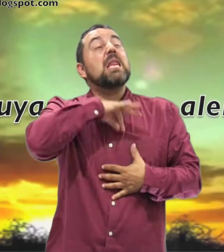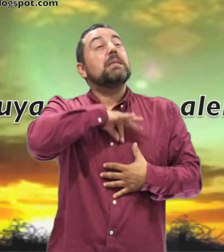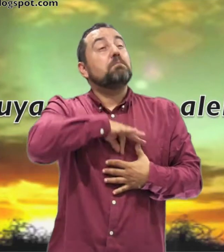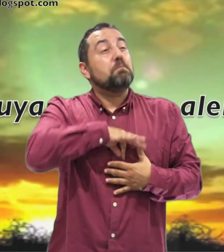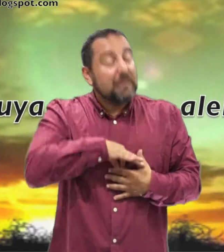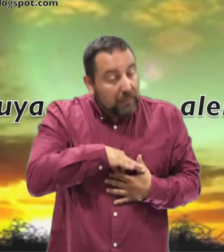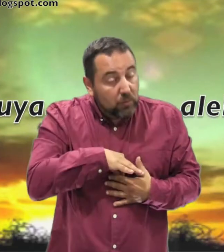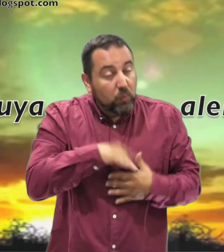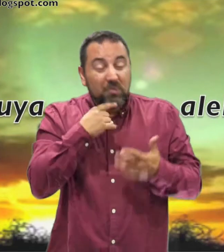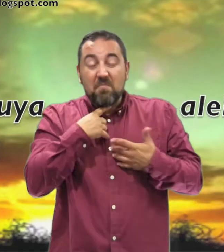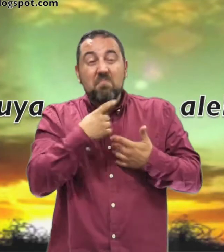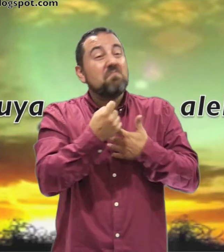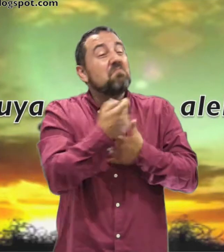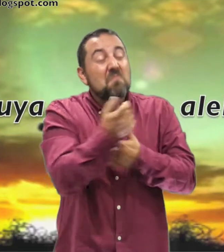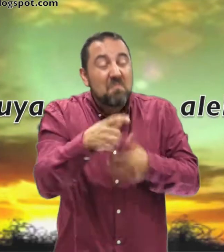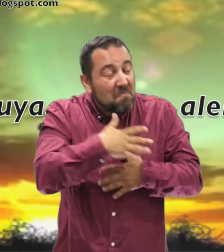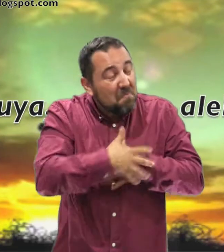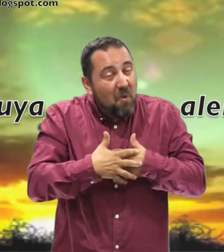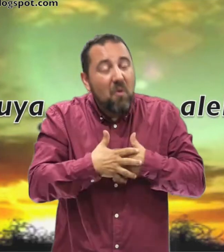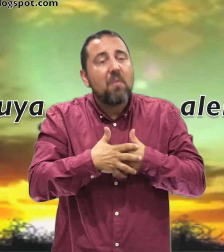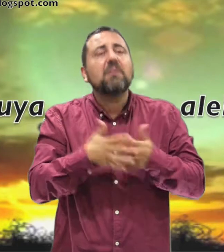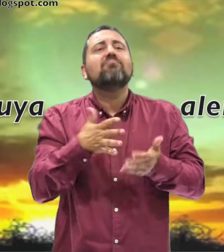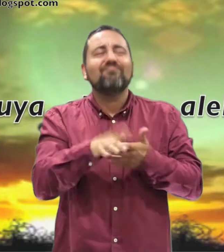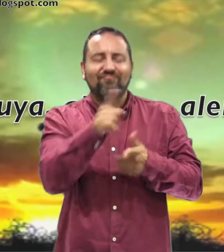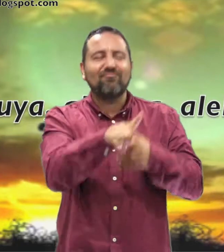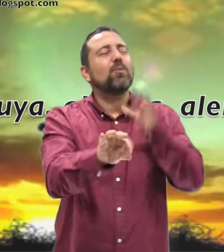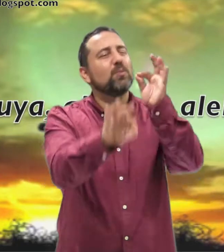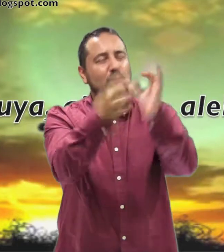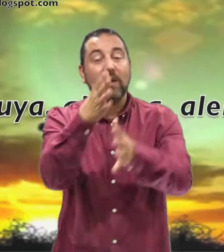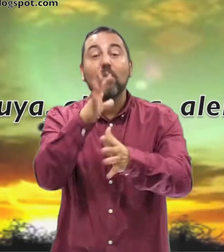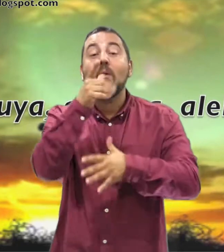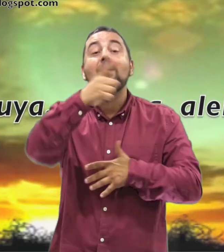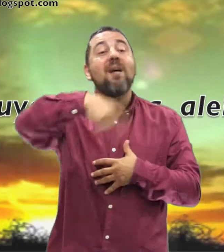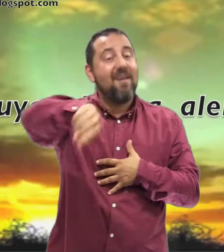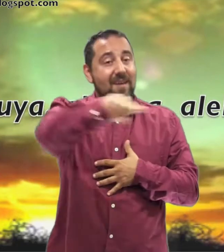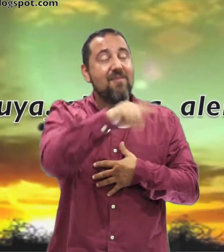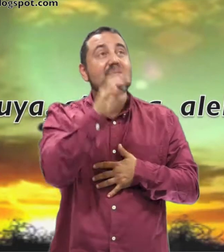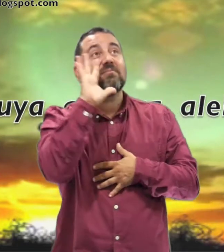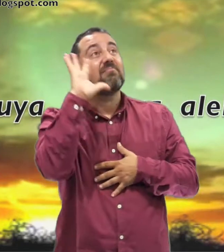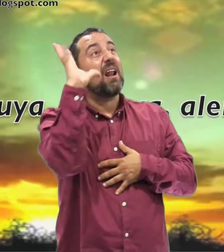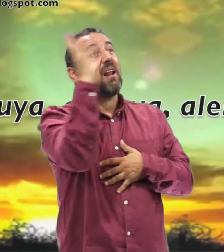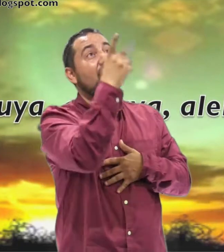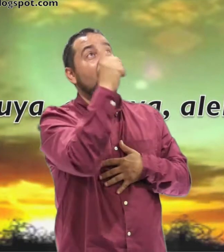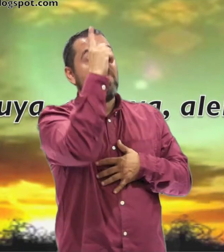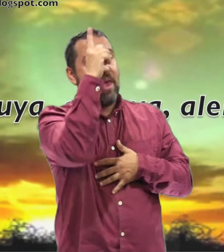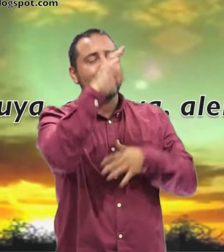Bienaventurados Bienaventurados Los pobres En el espíritu Porque de ellos Es el reino De los